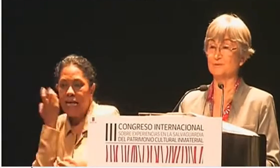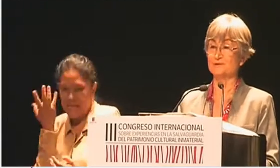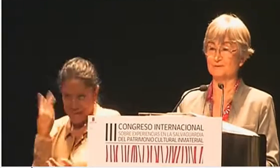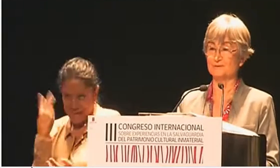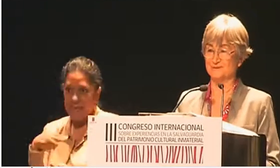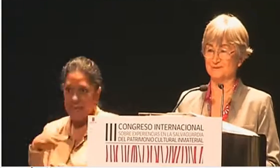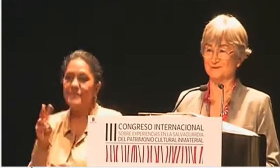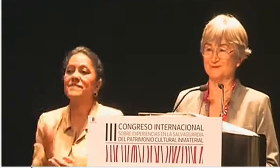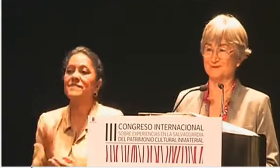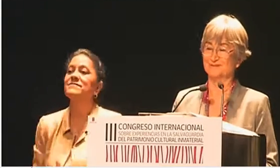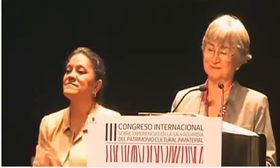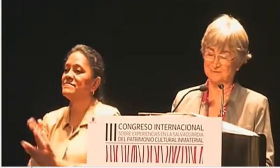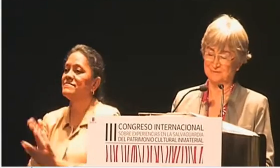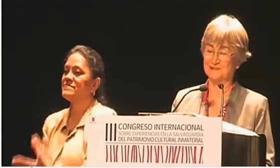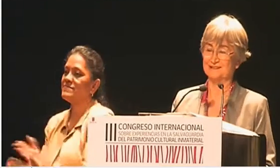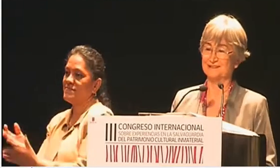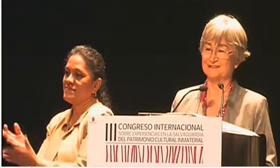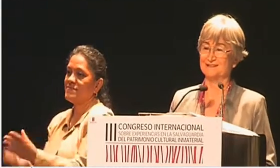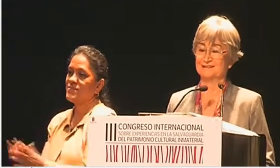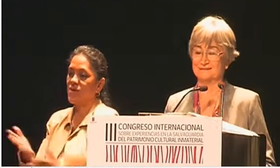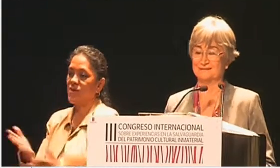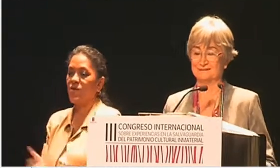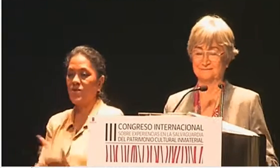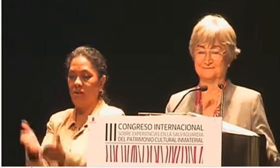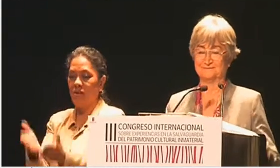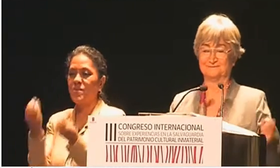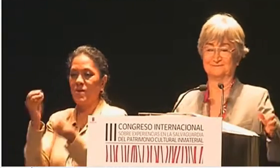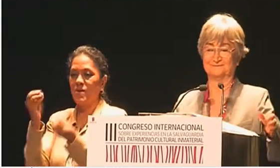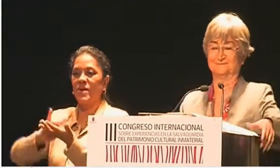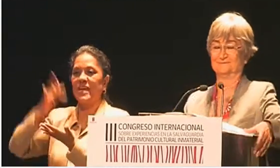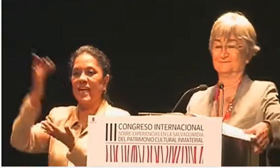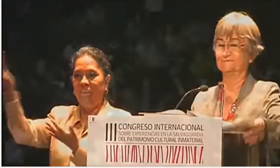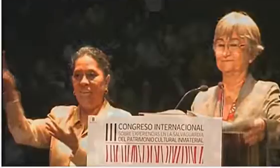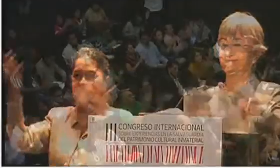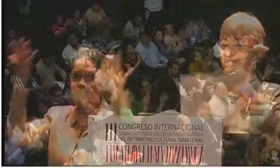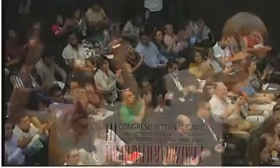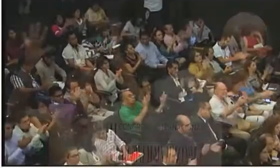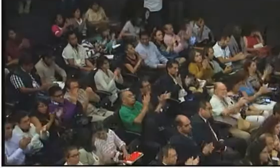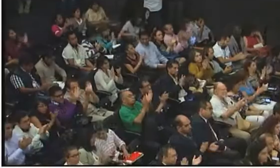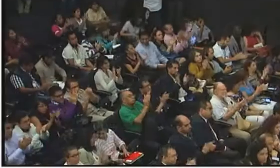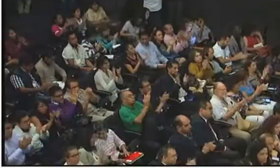nuevos caminos. Muchas gracias. Gracias.